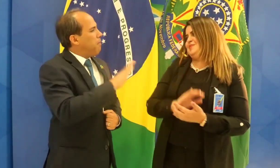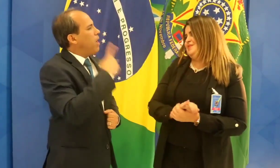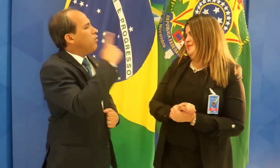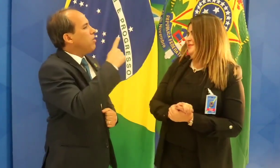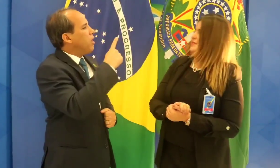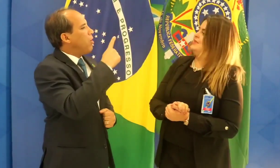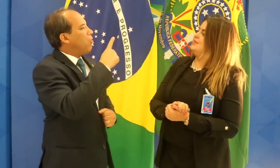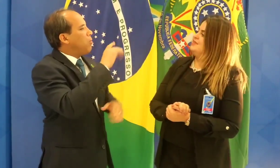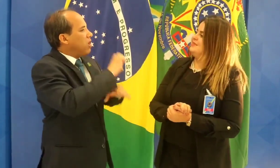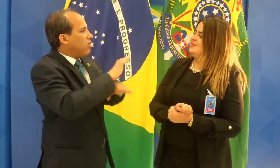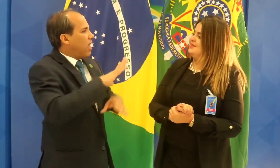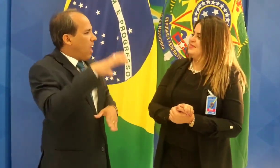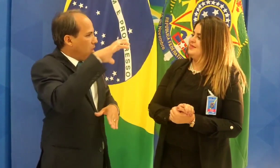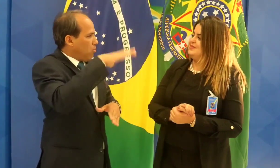em todo o território brasileiro